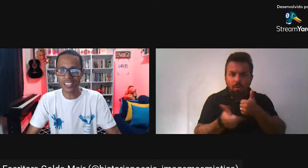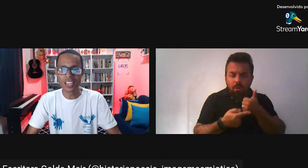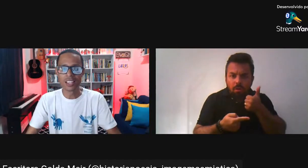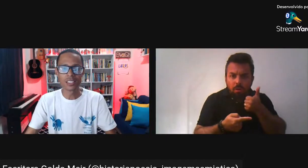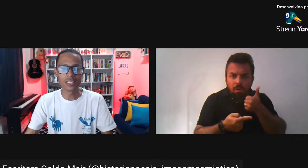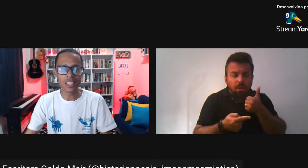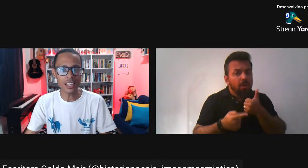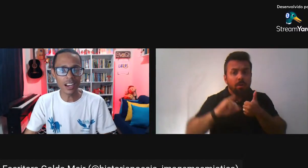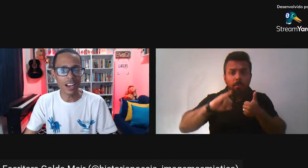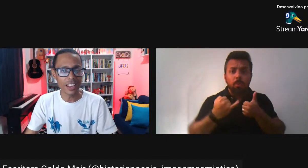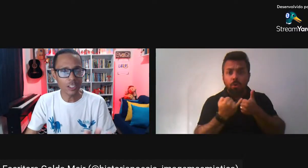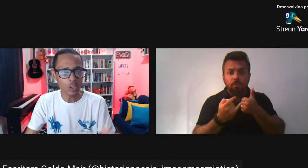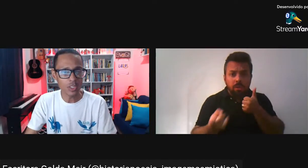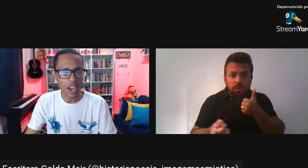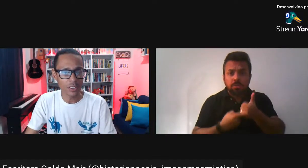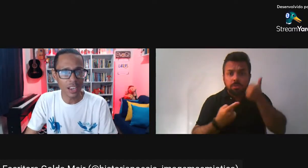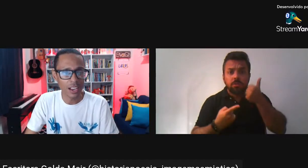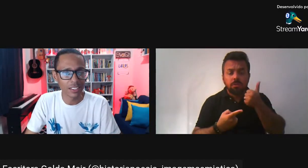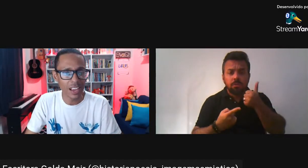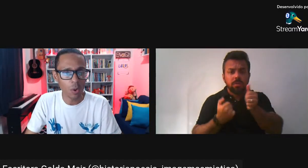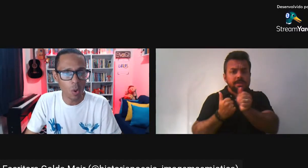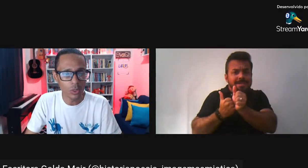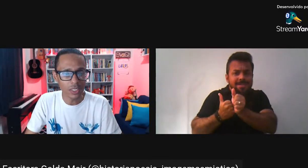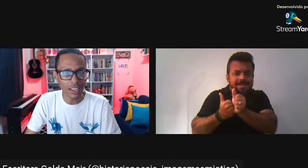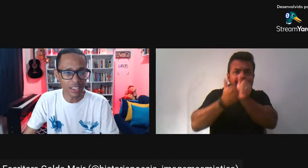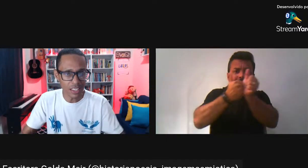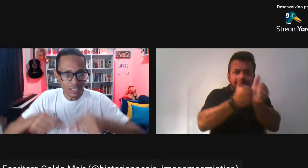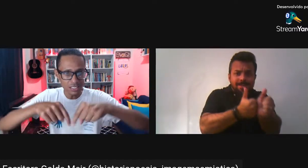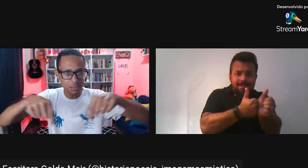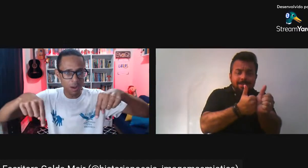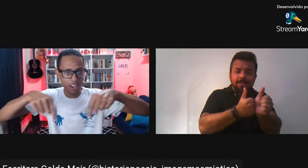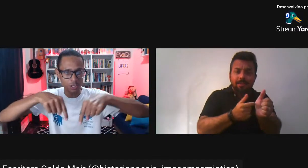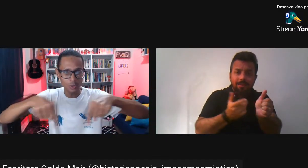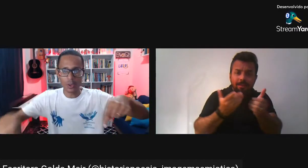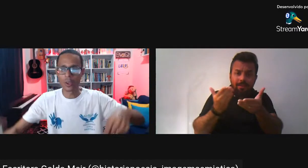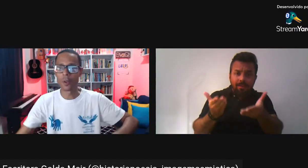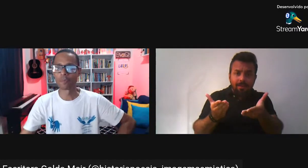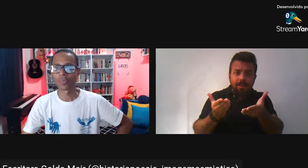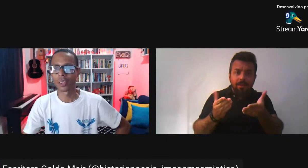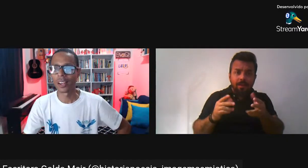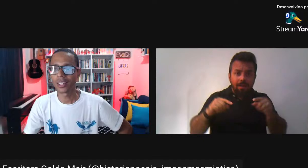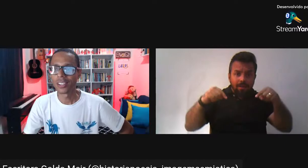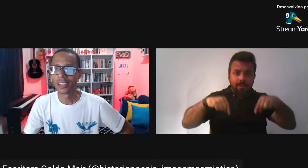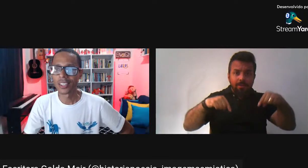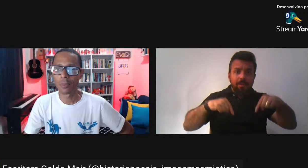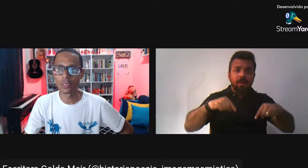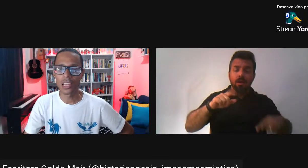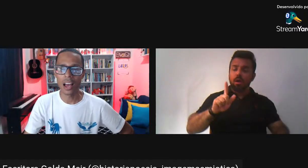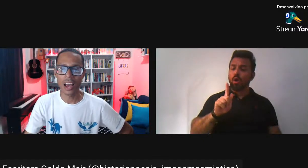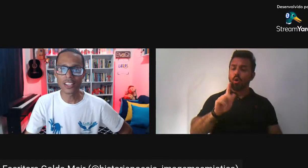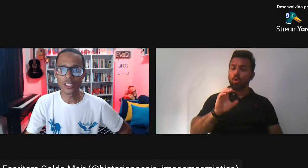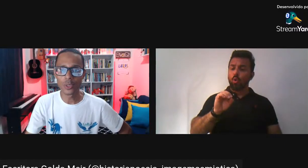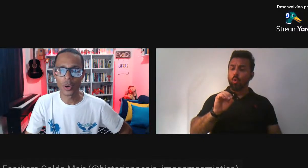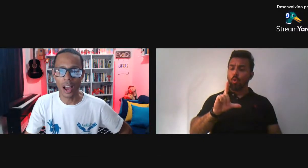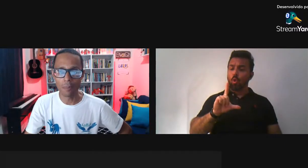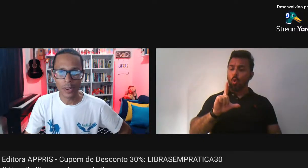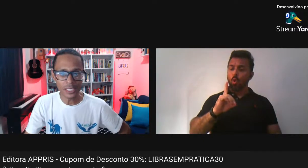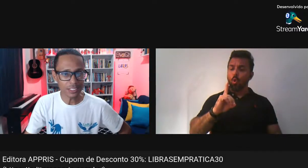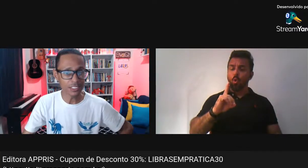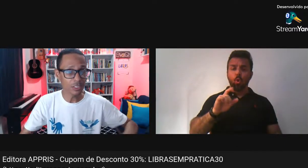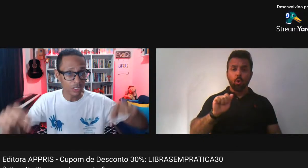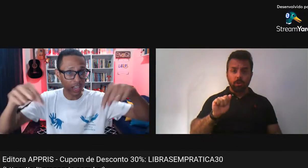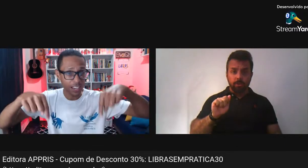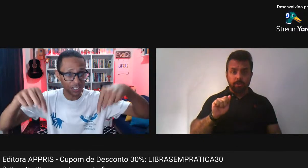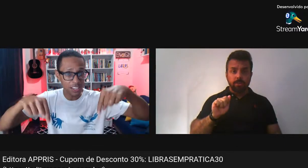joinha aí Siga a rede social Da Golda Está aqui Embaixo Temos lá A editora